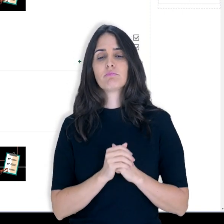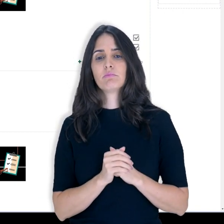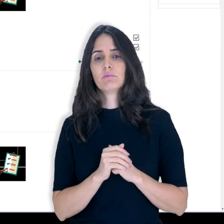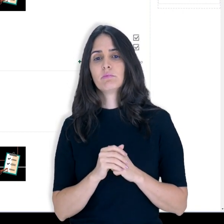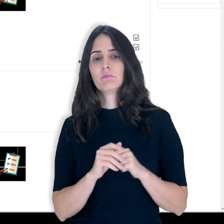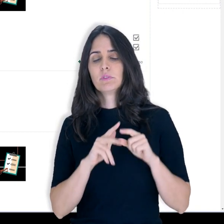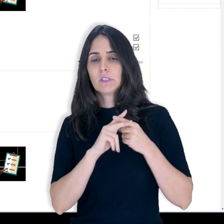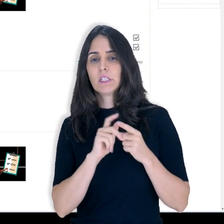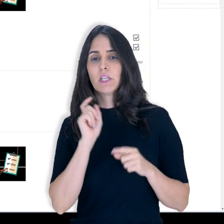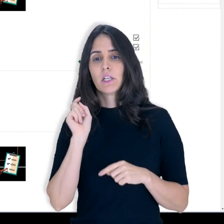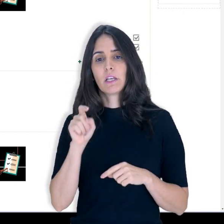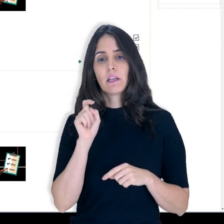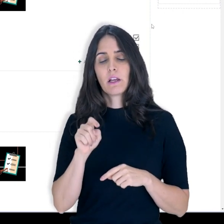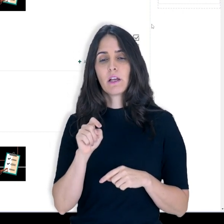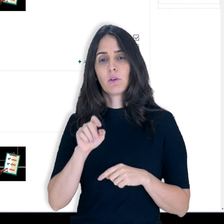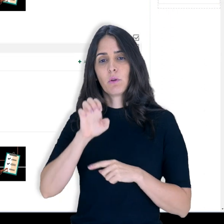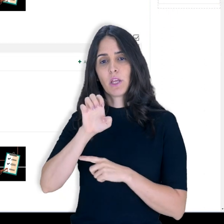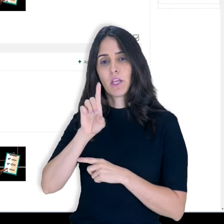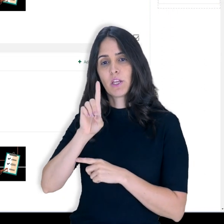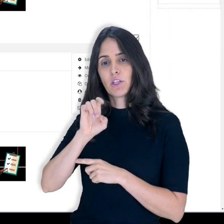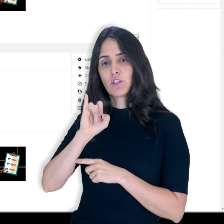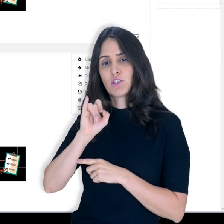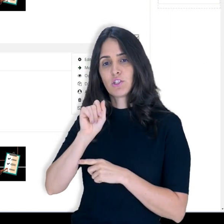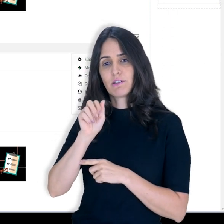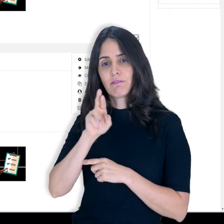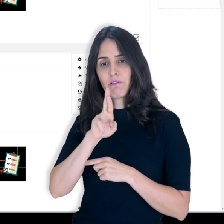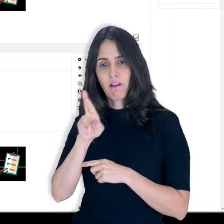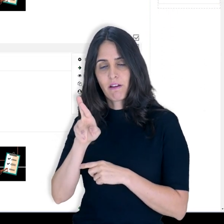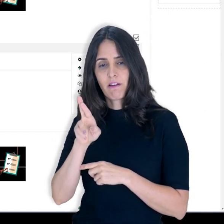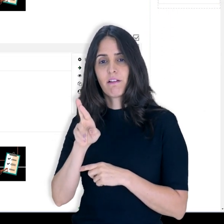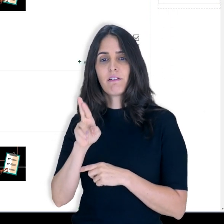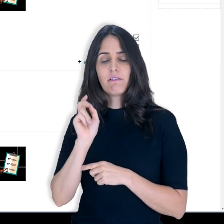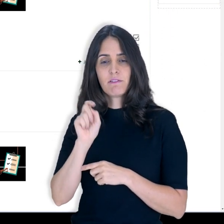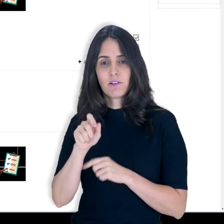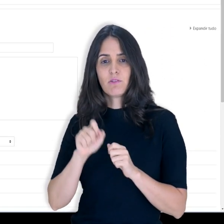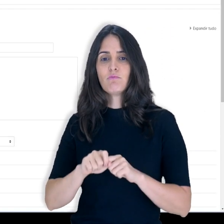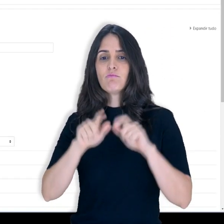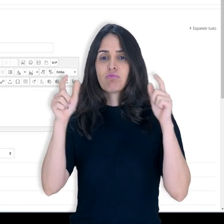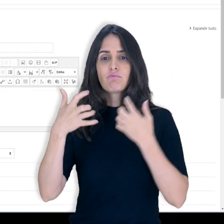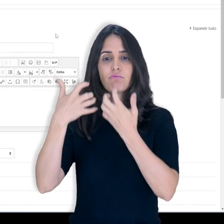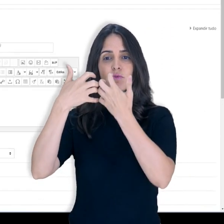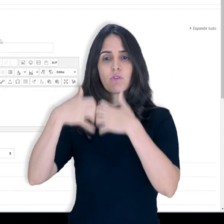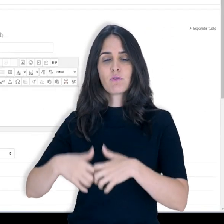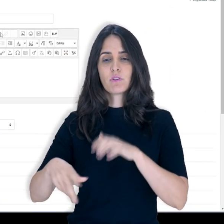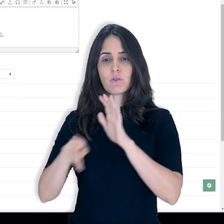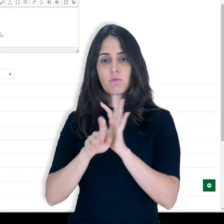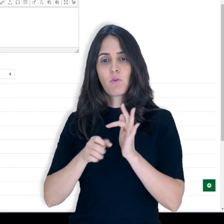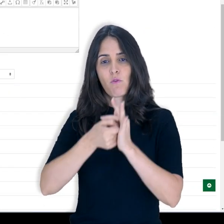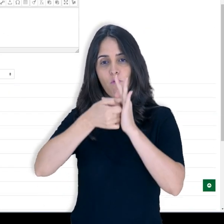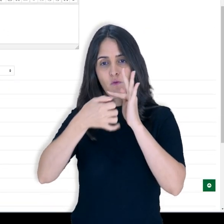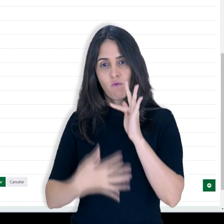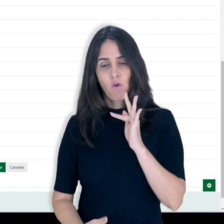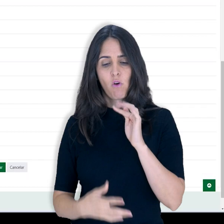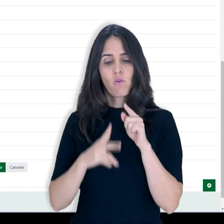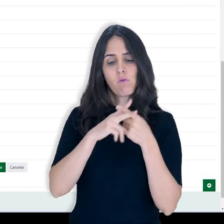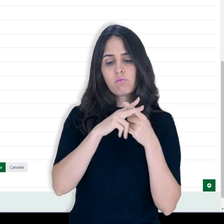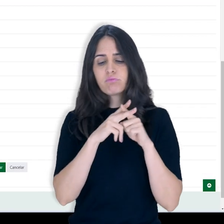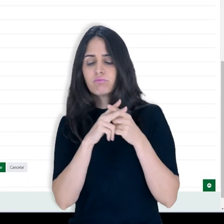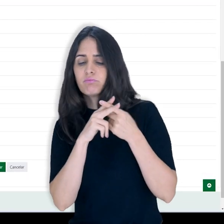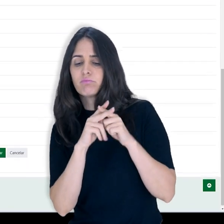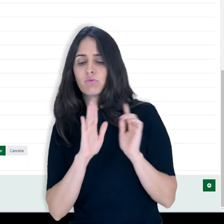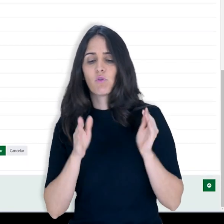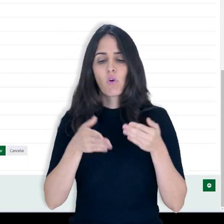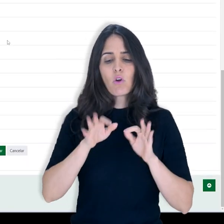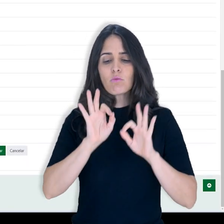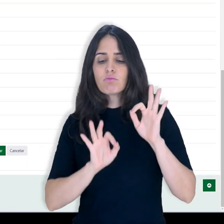nas configurações deste meu fórum, clicando aqui em editar, editar configurações. Então, eu vou para as configurações deste